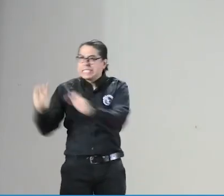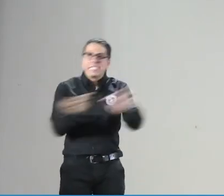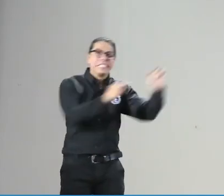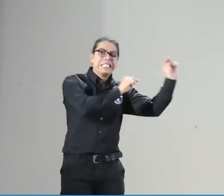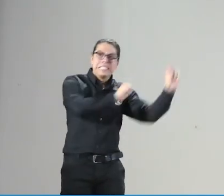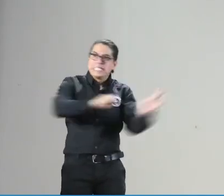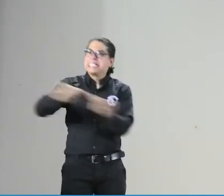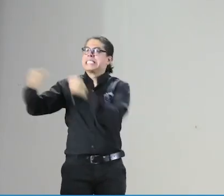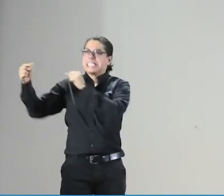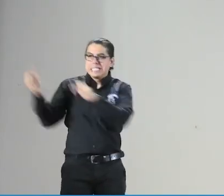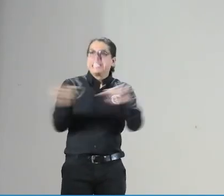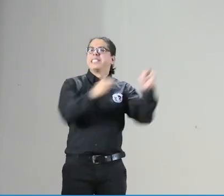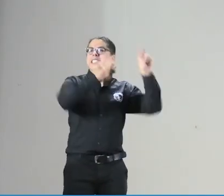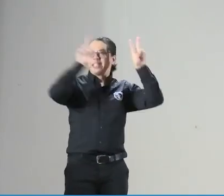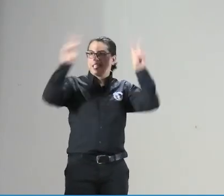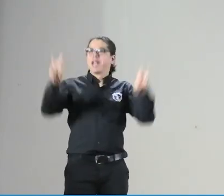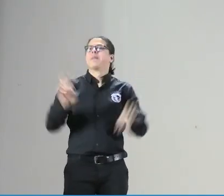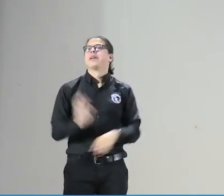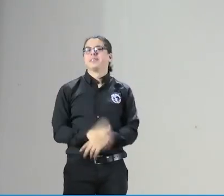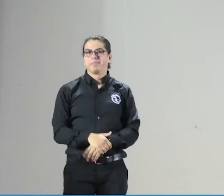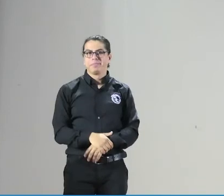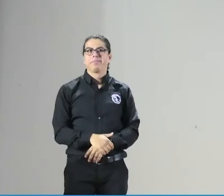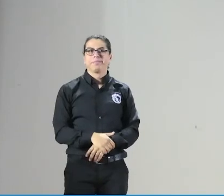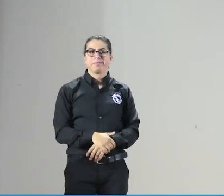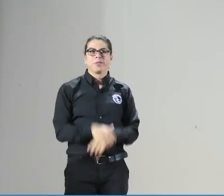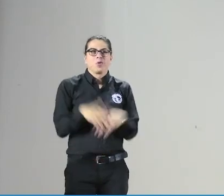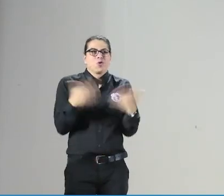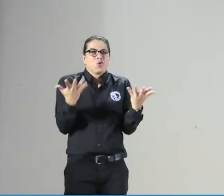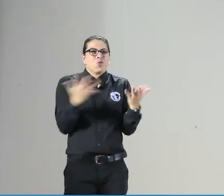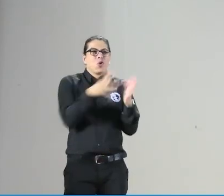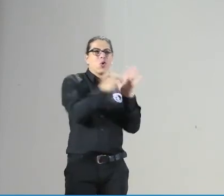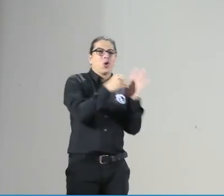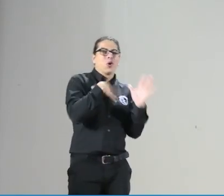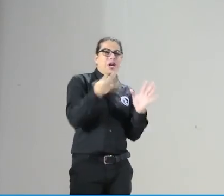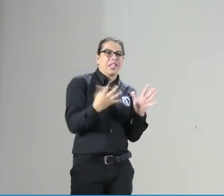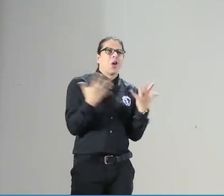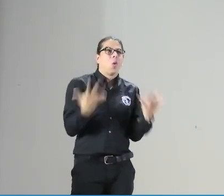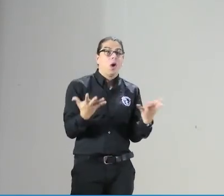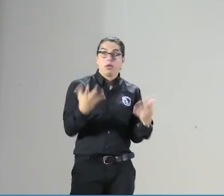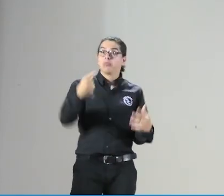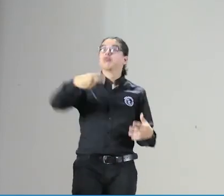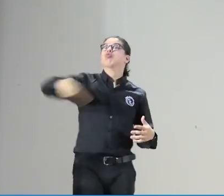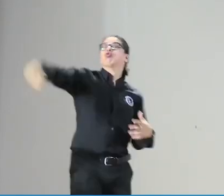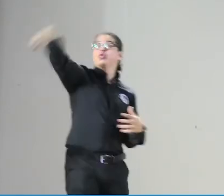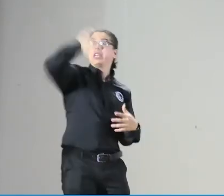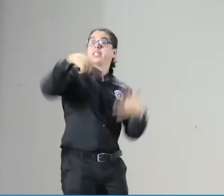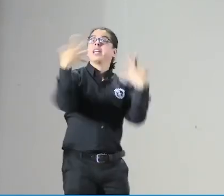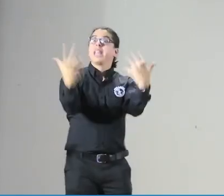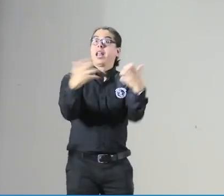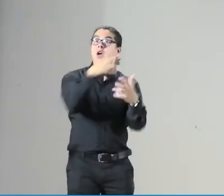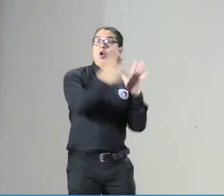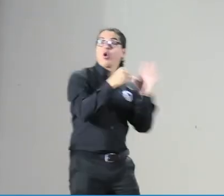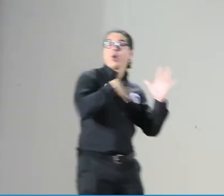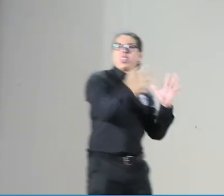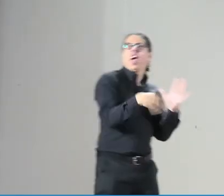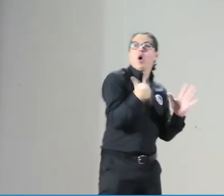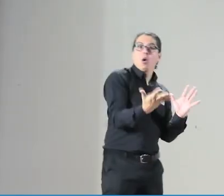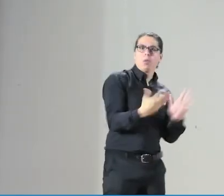países ha surgido la misma discusión sobre este tema si es un código de ética y qué enfoque debe tener